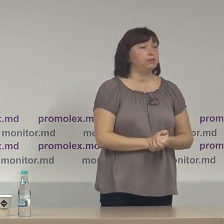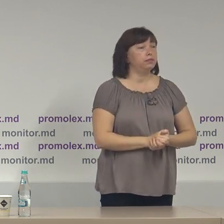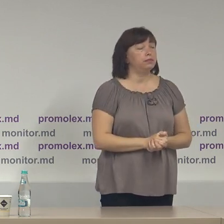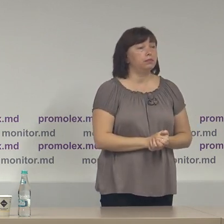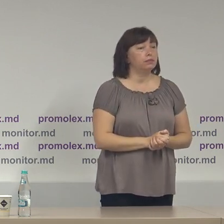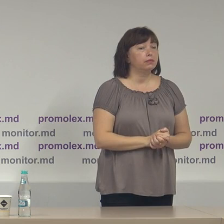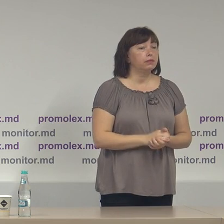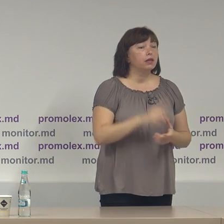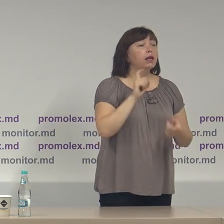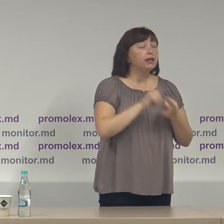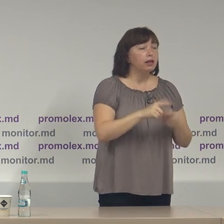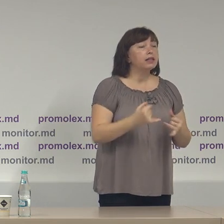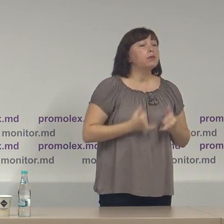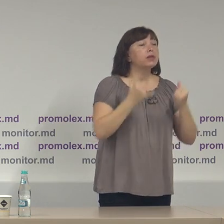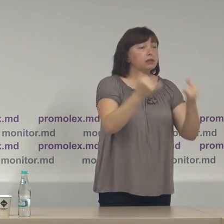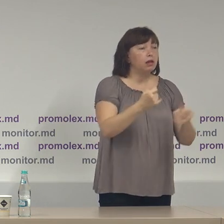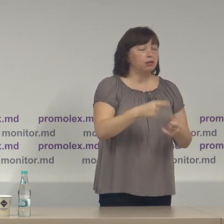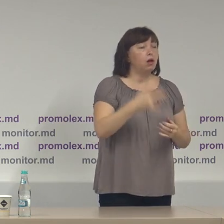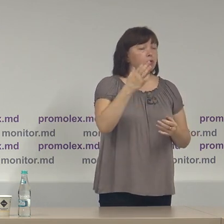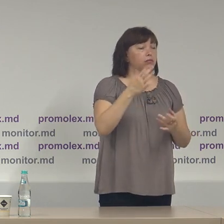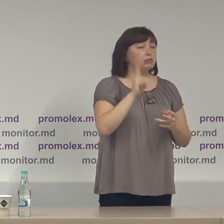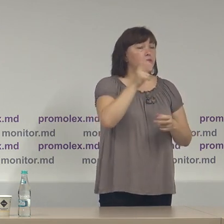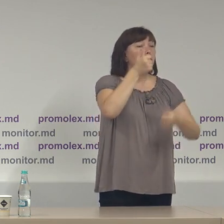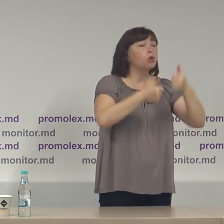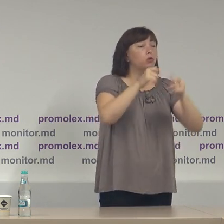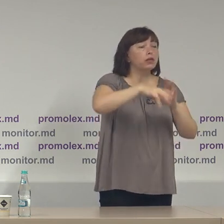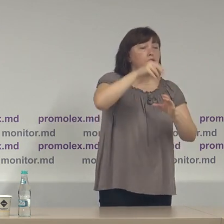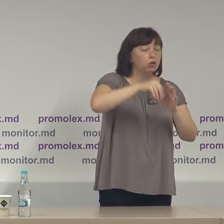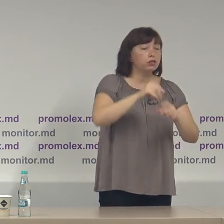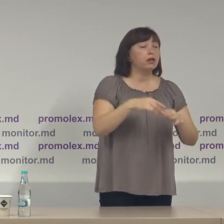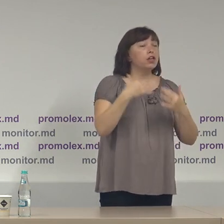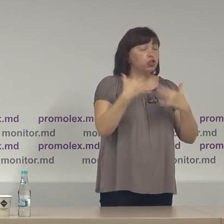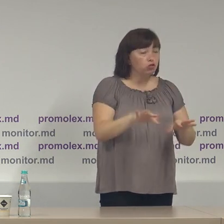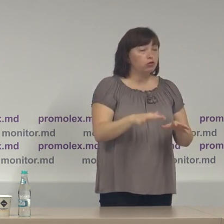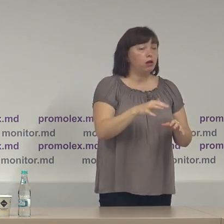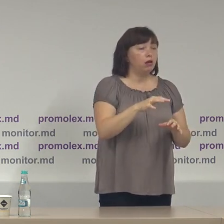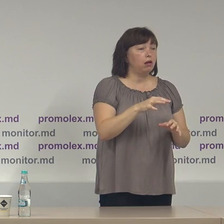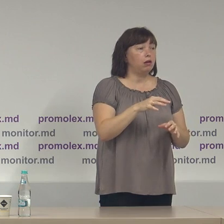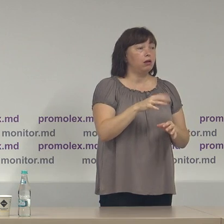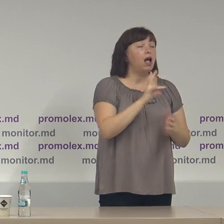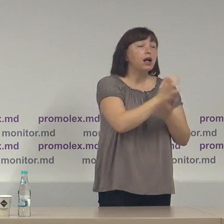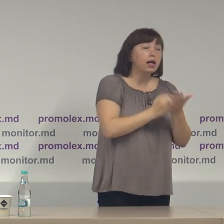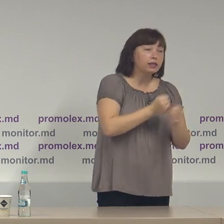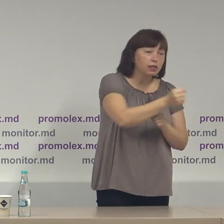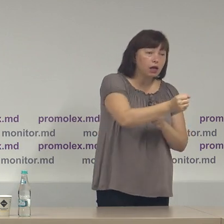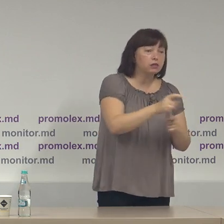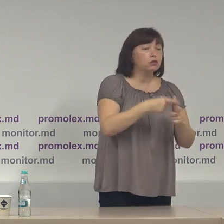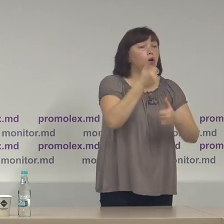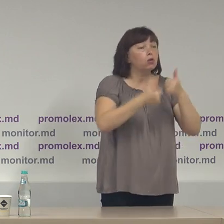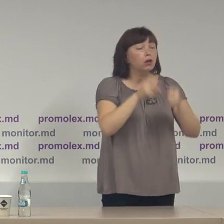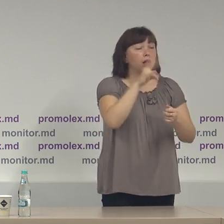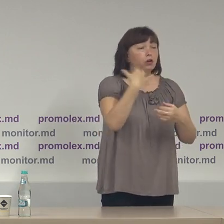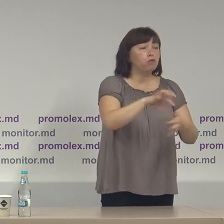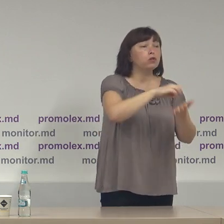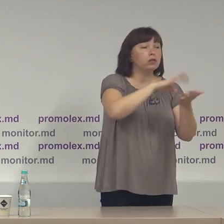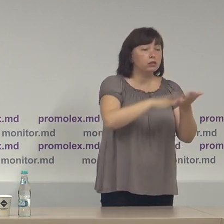legat de prestația potențialelor concurenții electorale și deja concurenților sau candidaților înregistrați